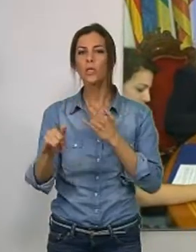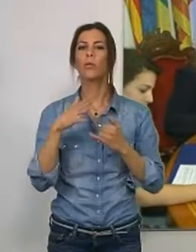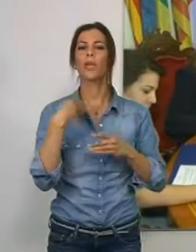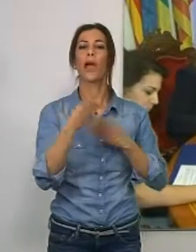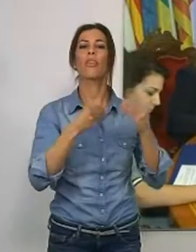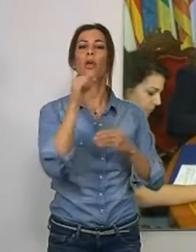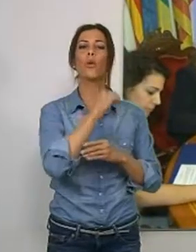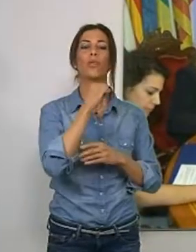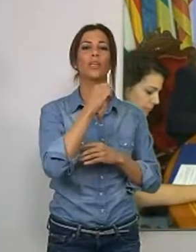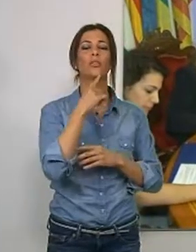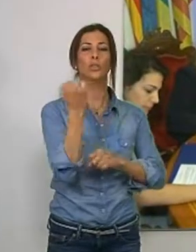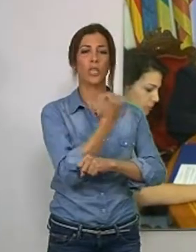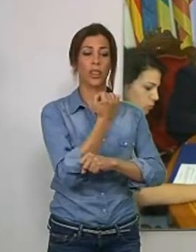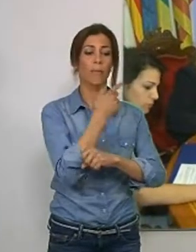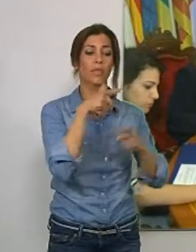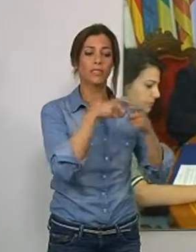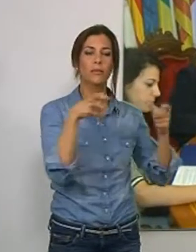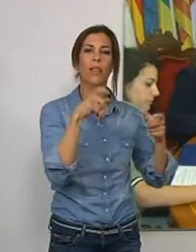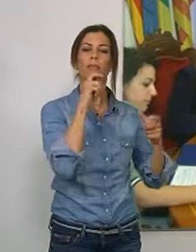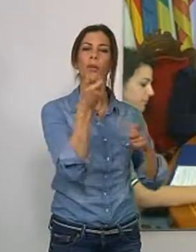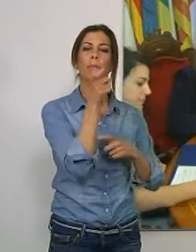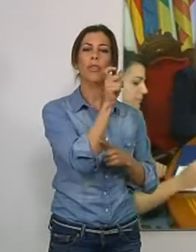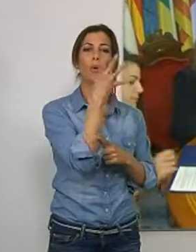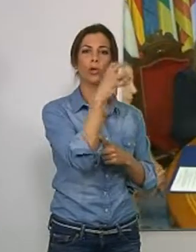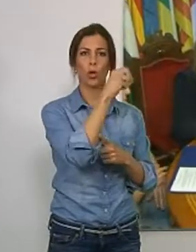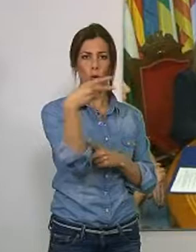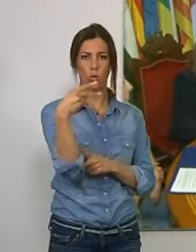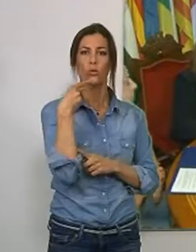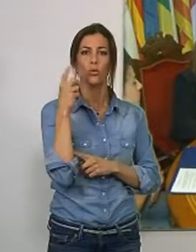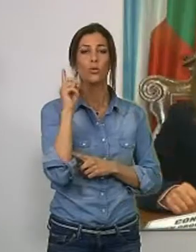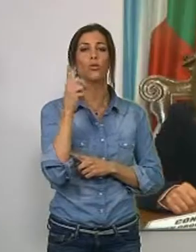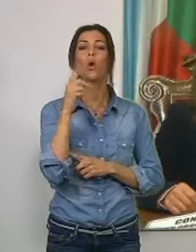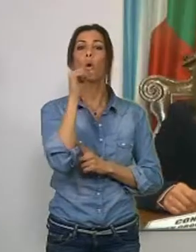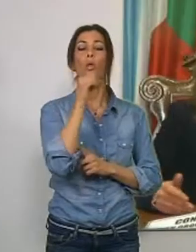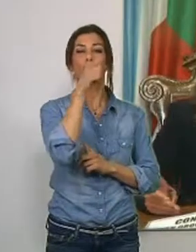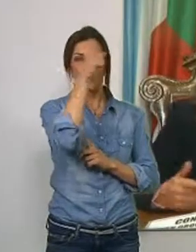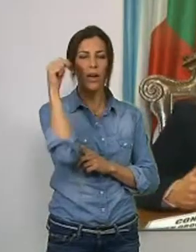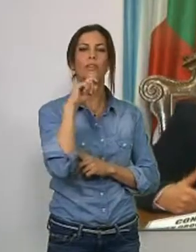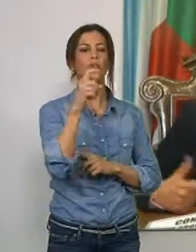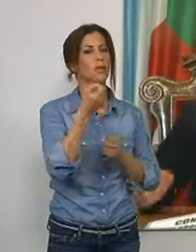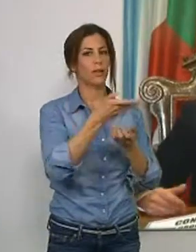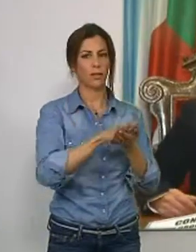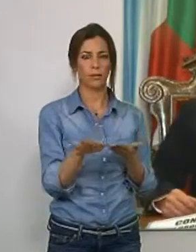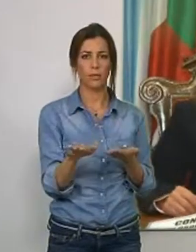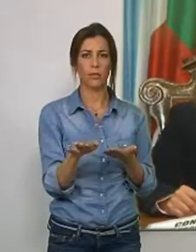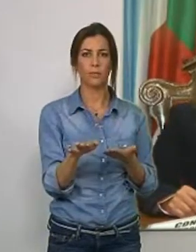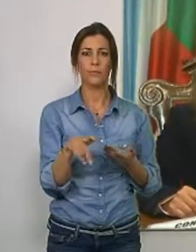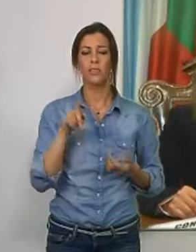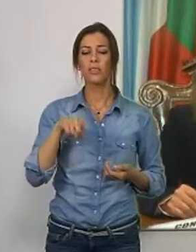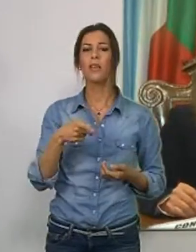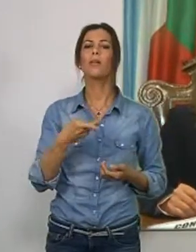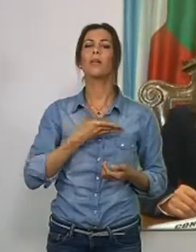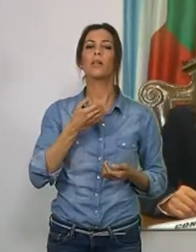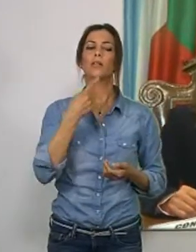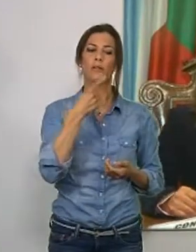diciembre. Las entradas están a la venta por 4 euros salvo para el concierto de verano que serán gratuitas. La primera